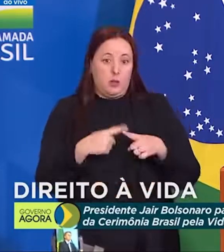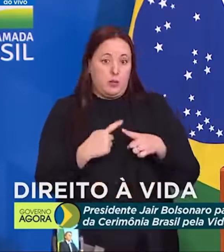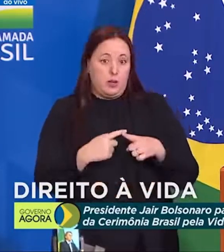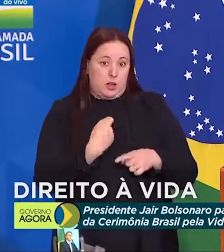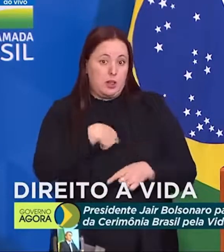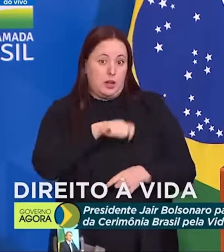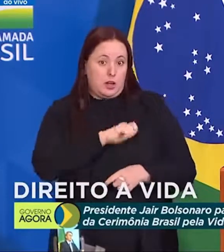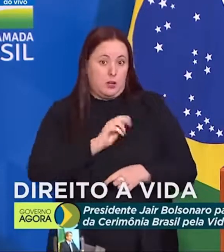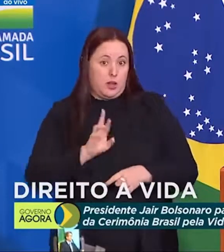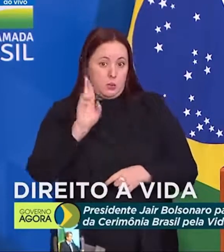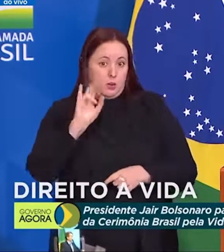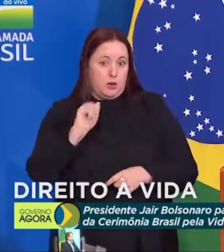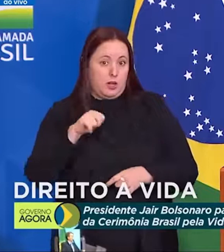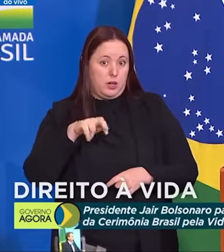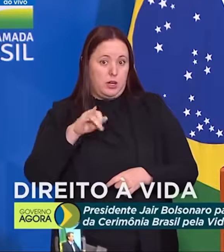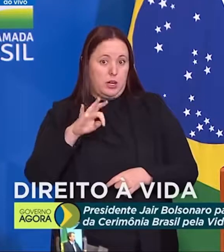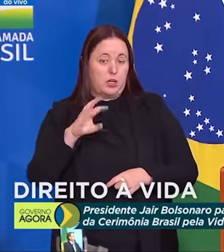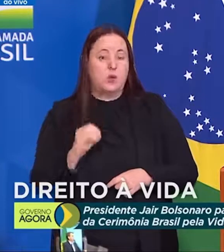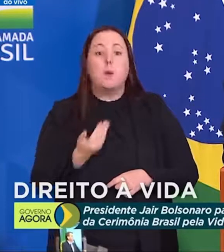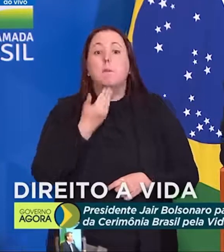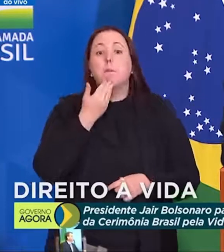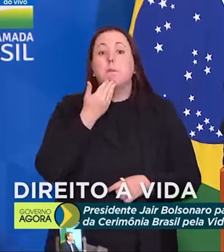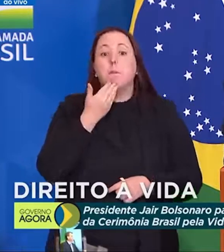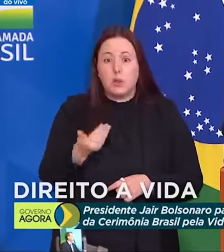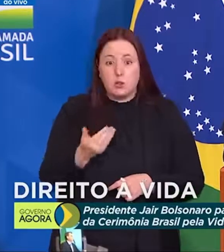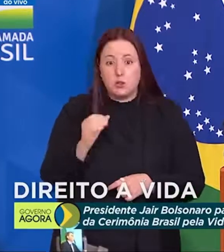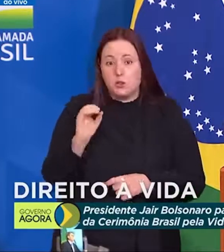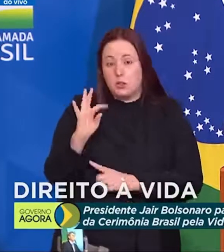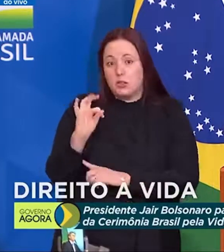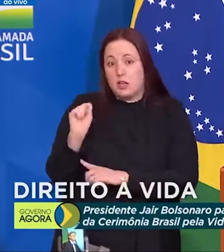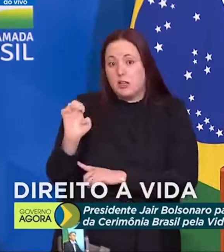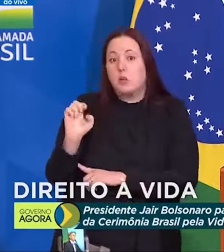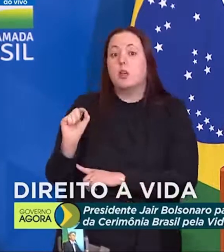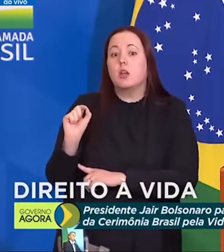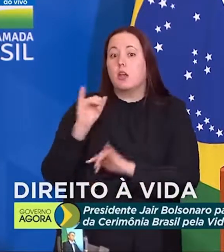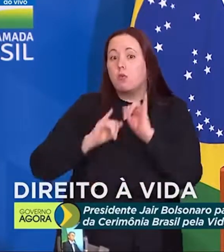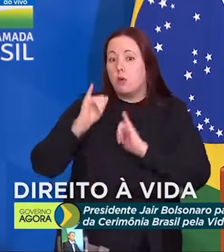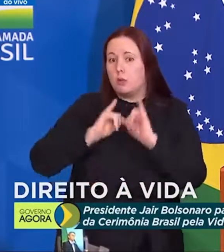delegado encarregado do inquérito pediu ao TSE informações.